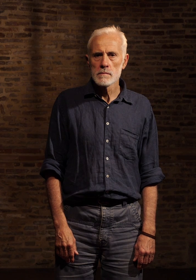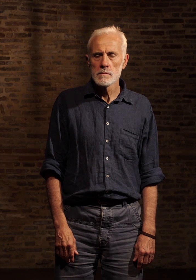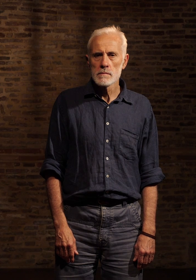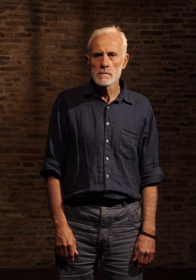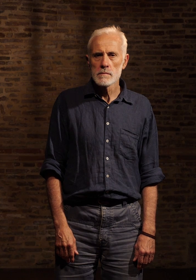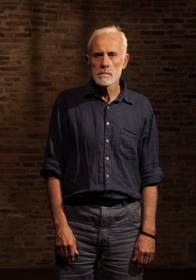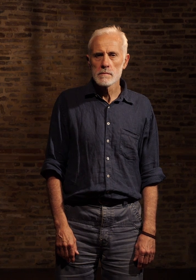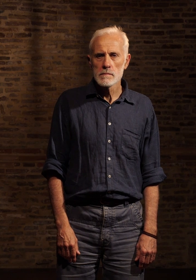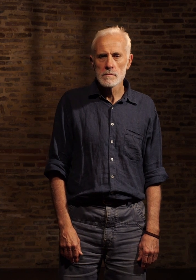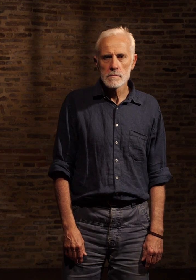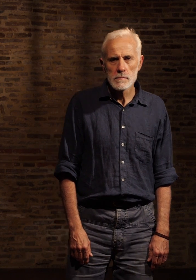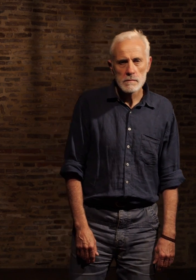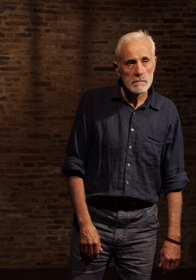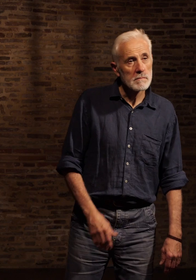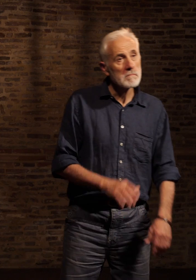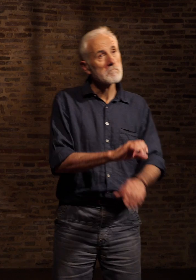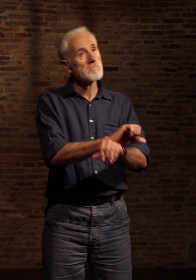La prison d'état de Torenton